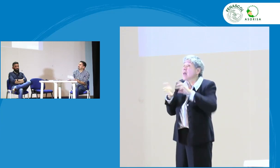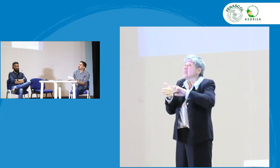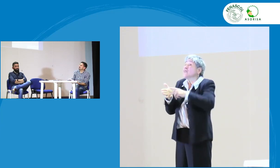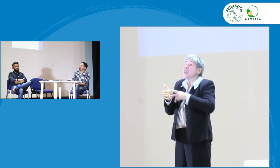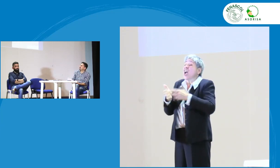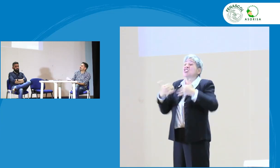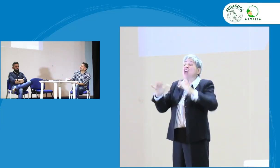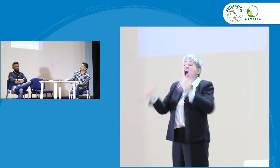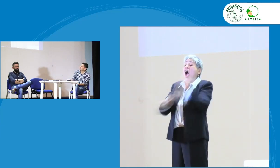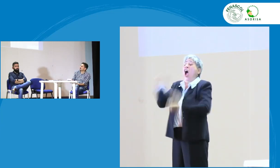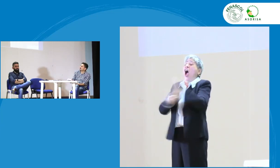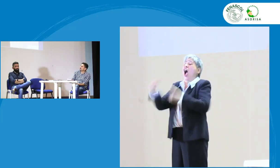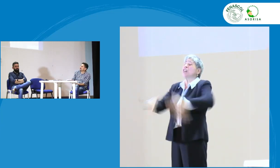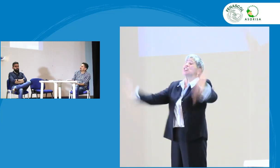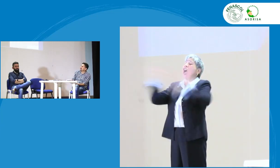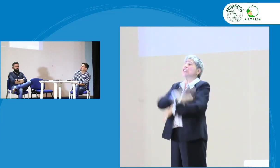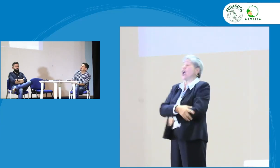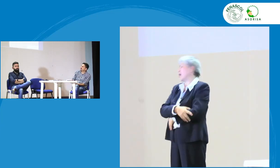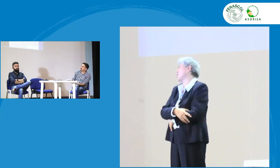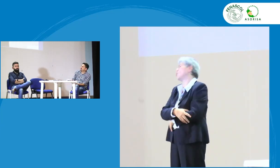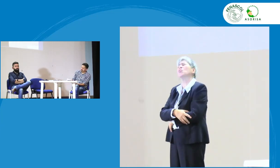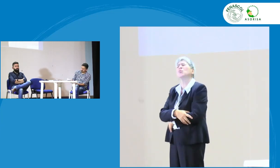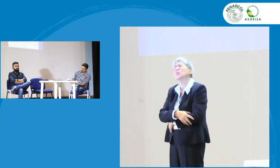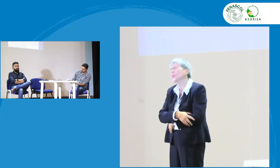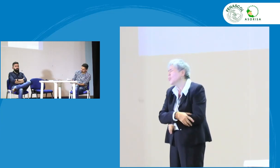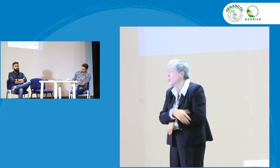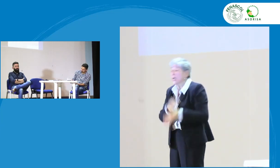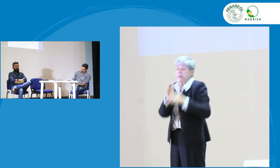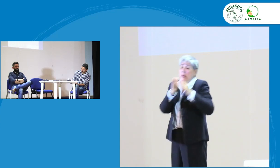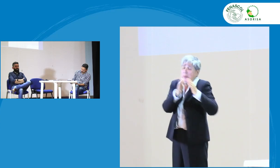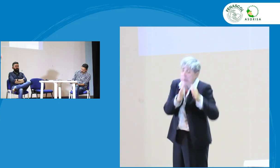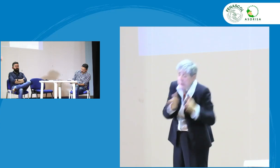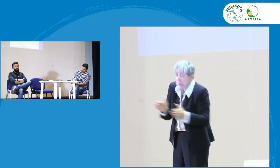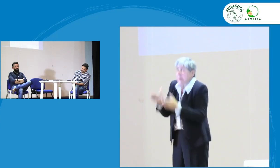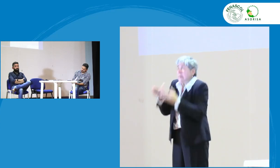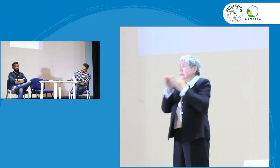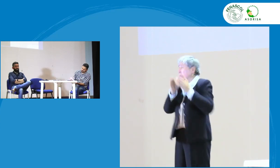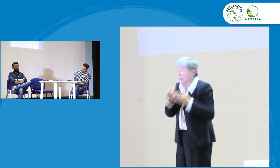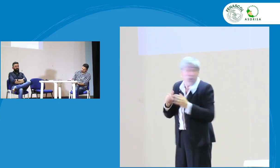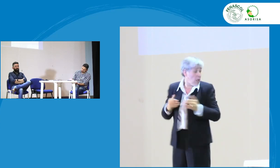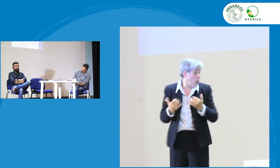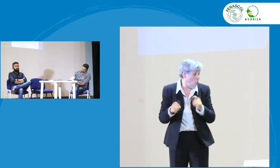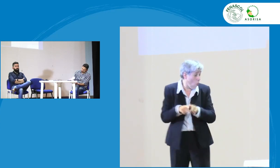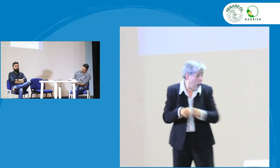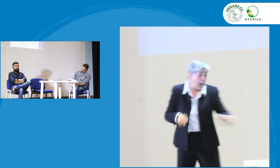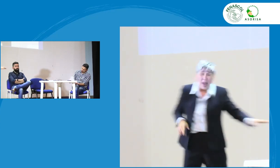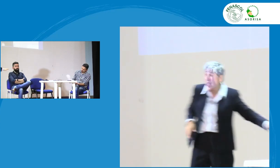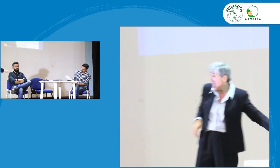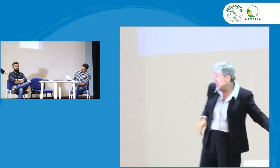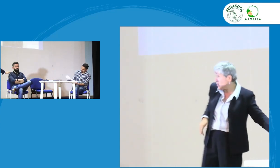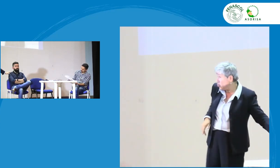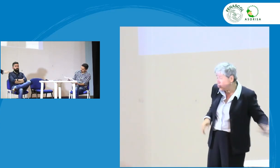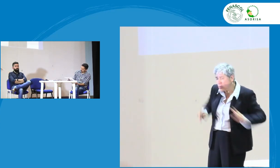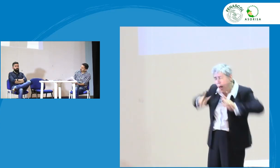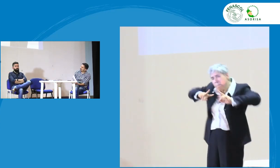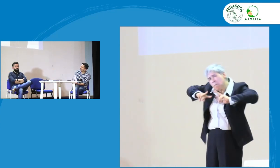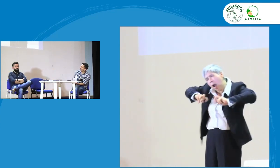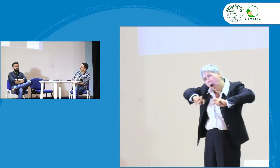planeación lingüística no quiere decir que todo está hecho. No, tenemos que ir evacuando temas de a pocos, como decía